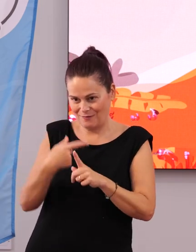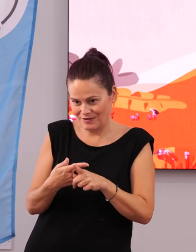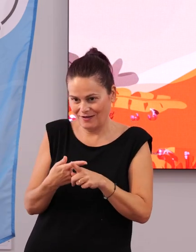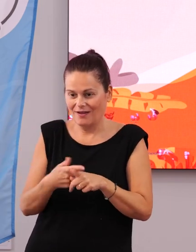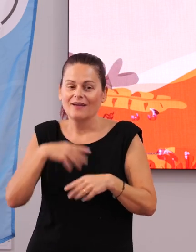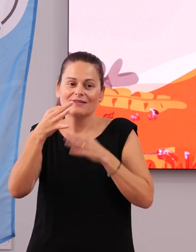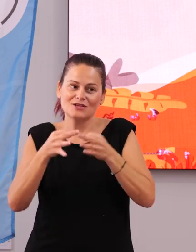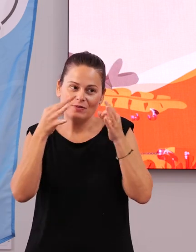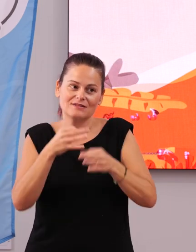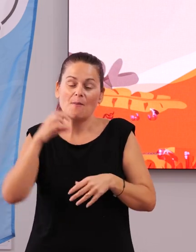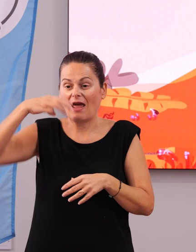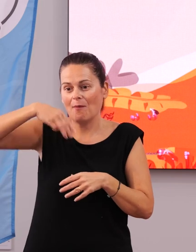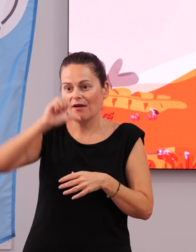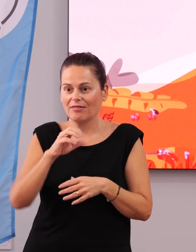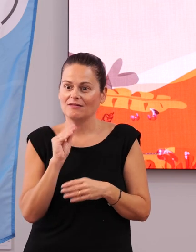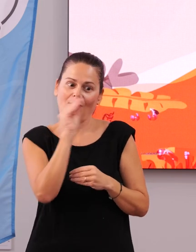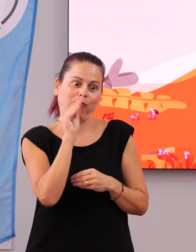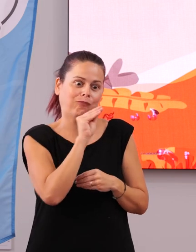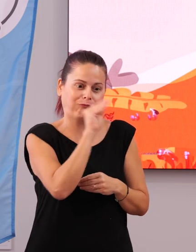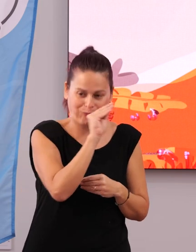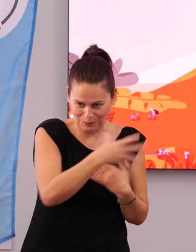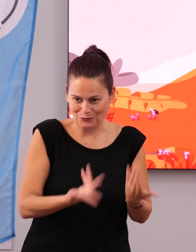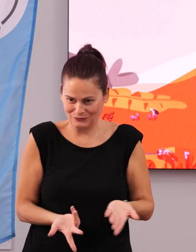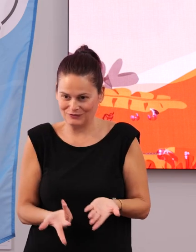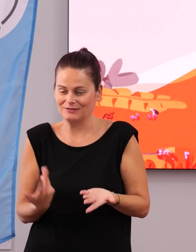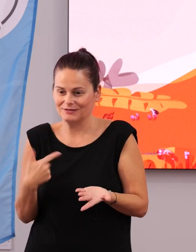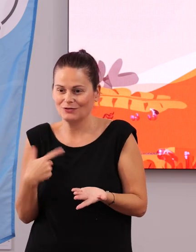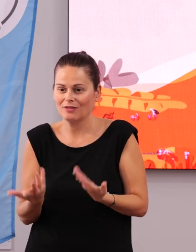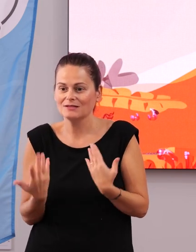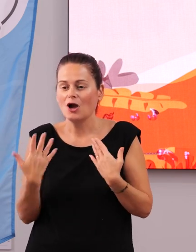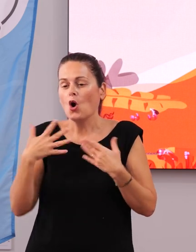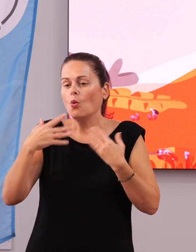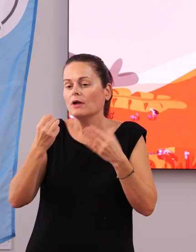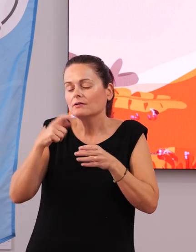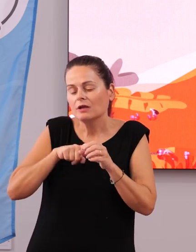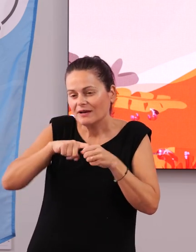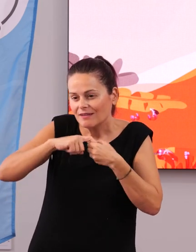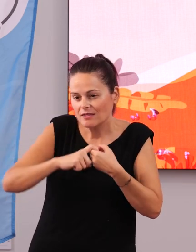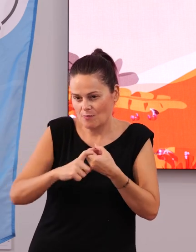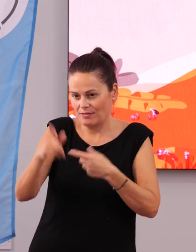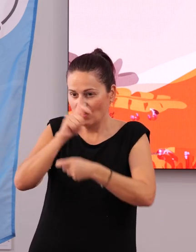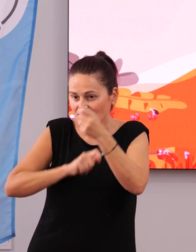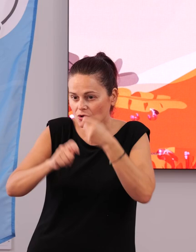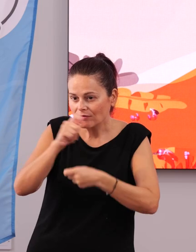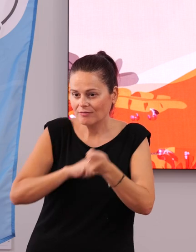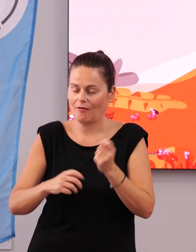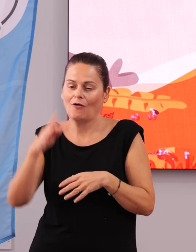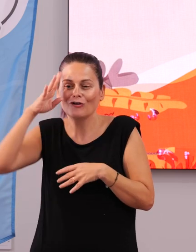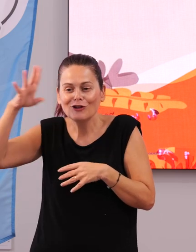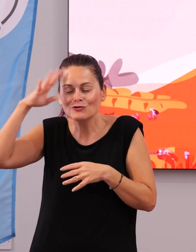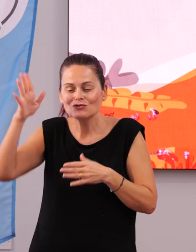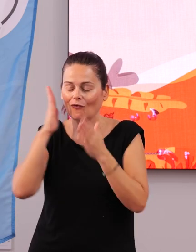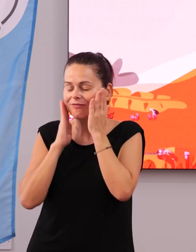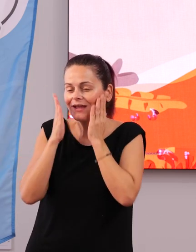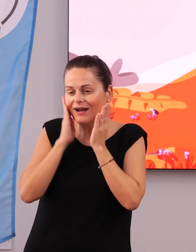le mandamos en tiempo y forma lo que le tenemos que mandar, pues también ha habido una implicación muy grande dentro de las asociaciones. Como decía, está cargado de ilusión, está cargado